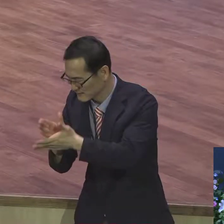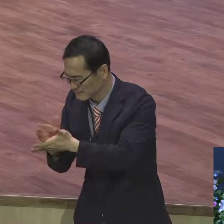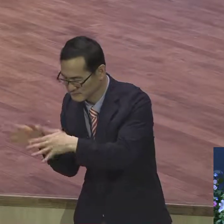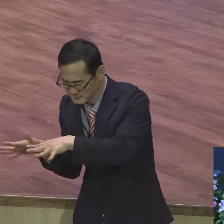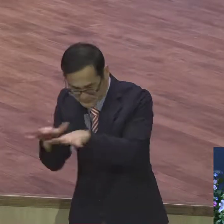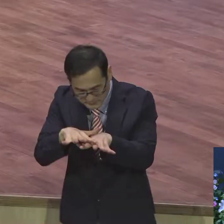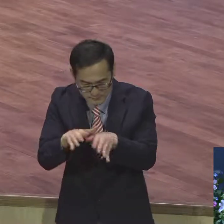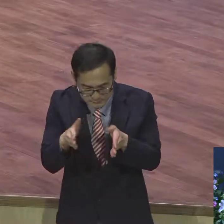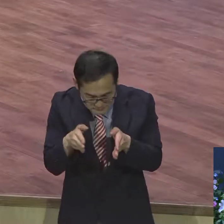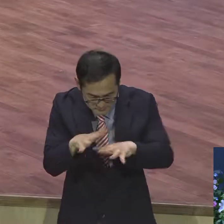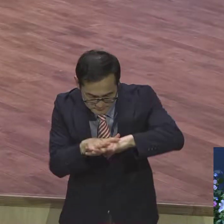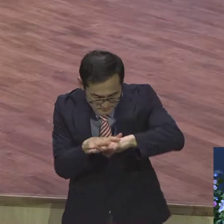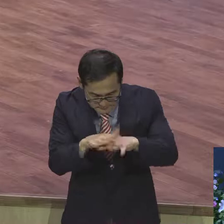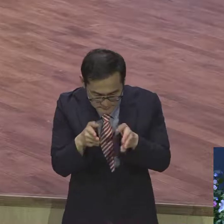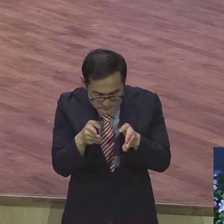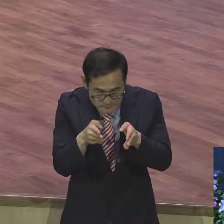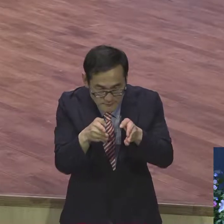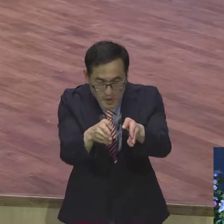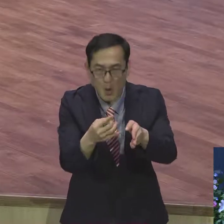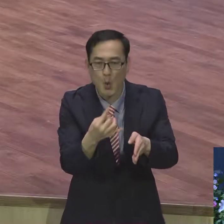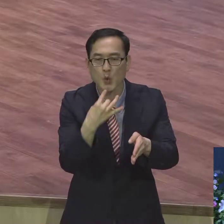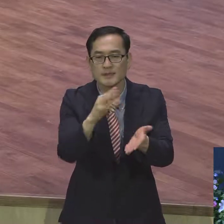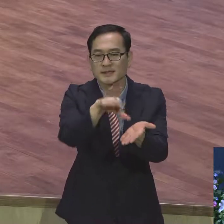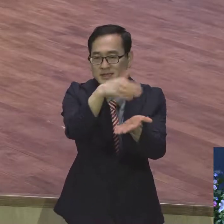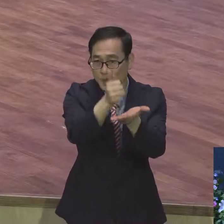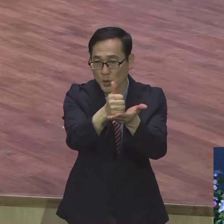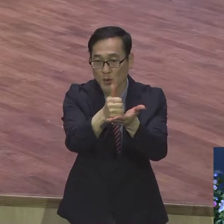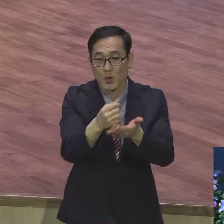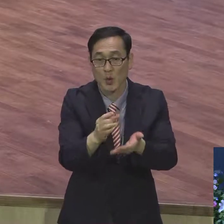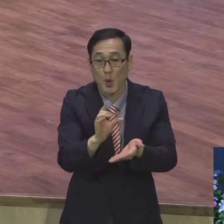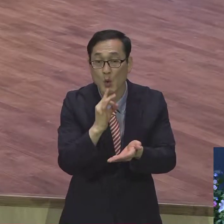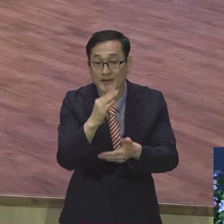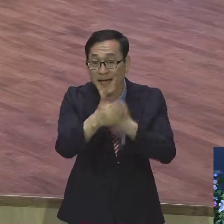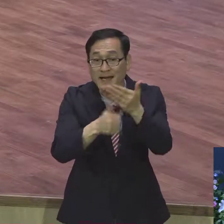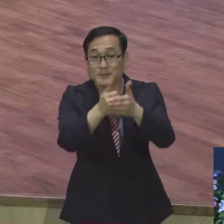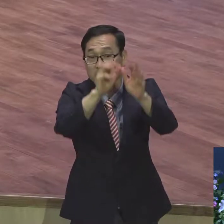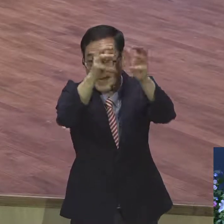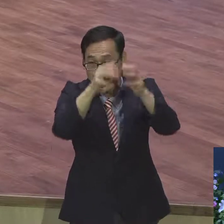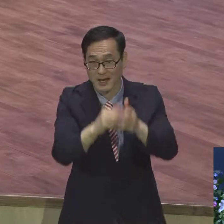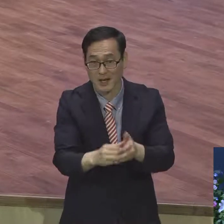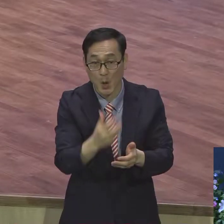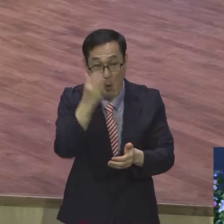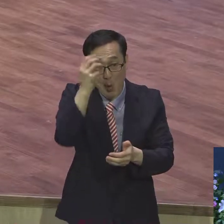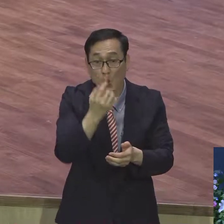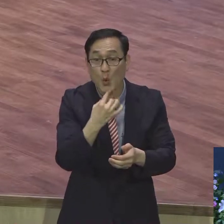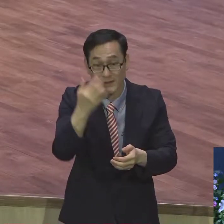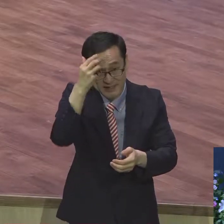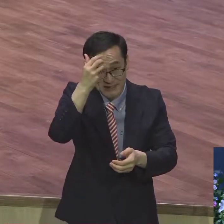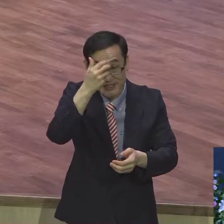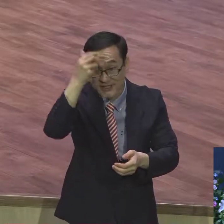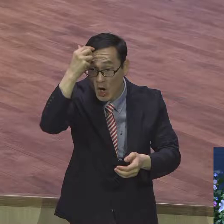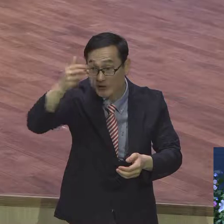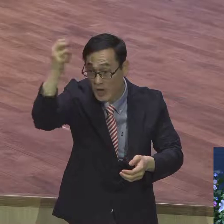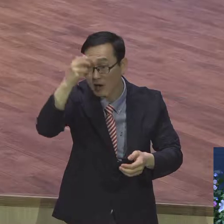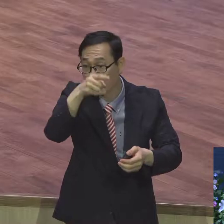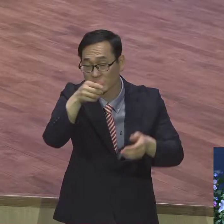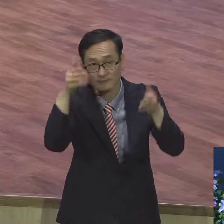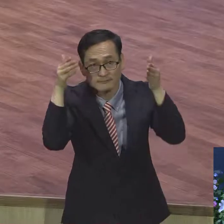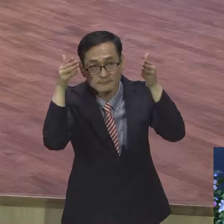하나의 나라 나라 1장 1장 8절 8절 오직 오직 성령 성령 종만 종만 불같은 불같은 성령 성령 이마개야 이마개야 조사사 조사사 이게 뭐요